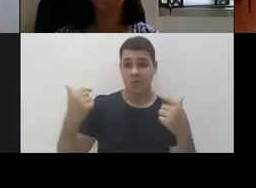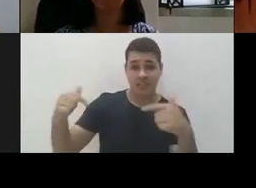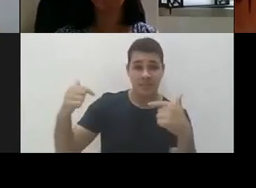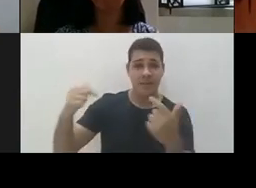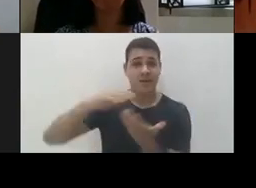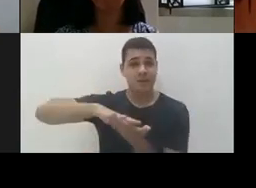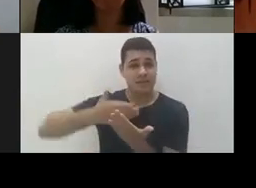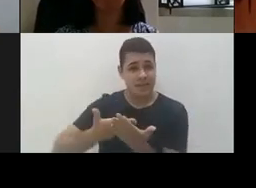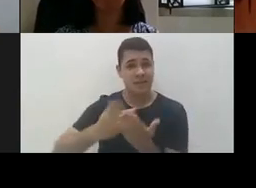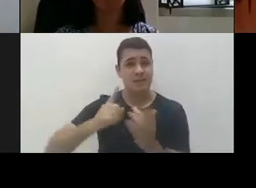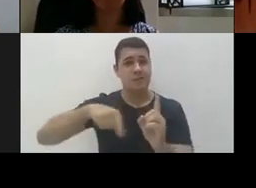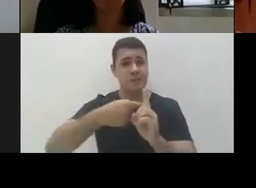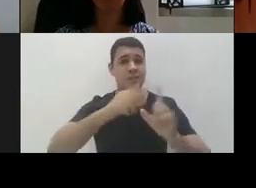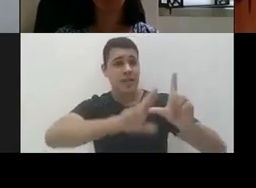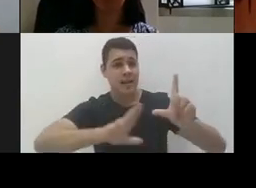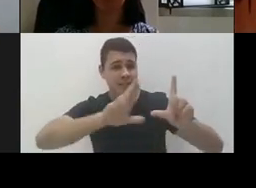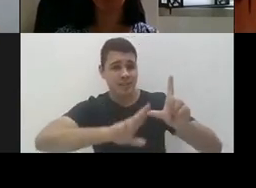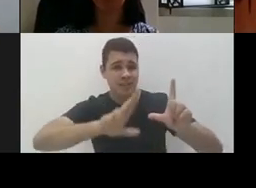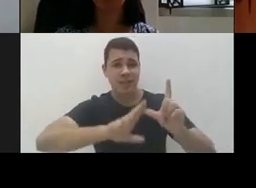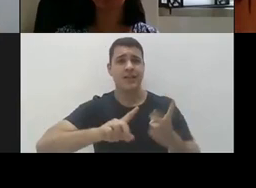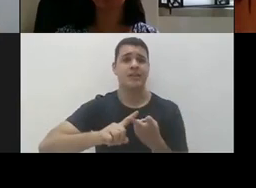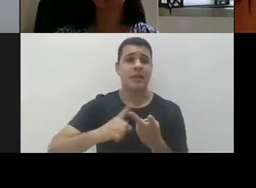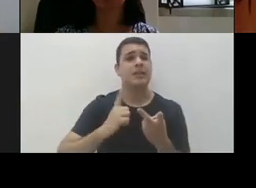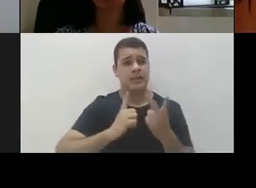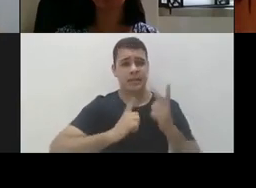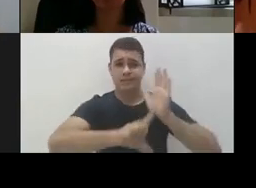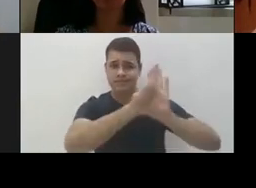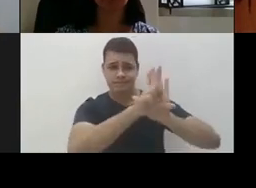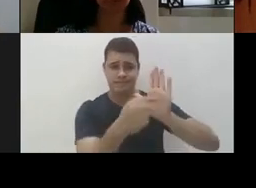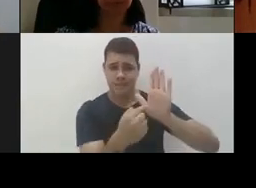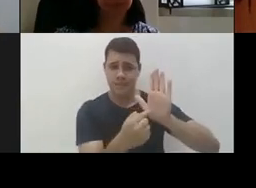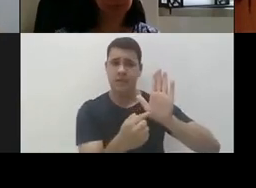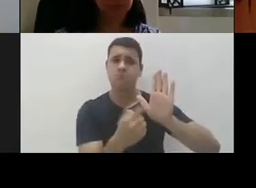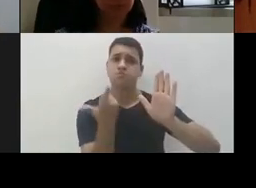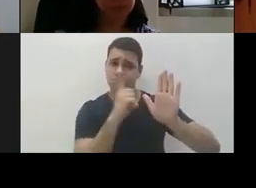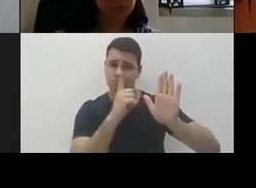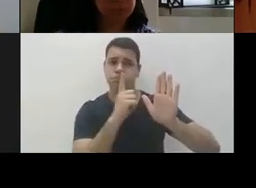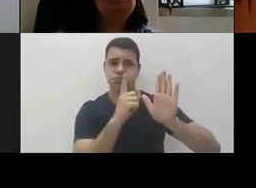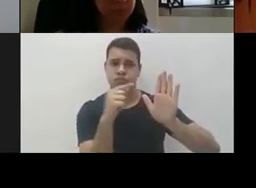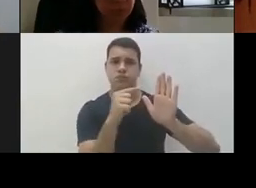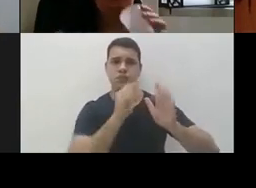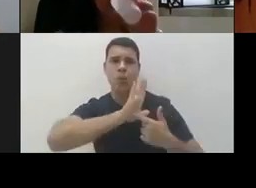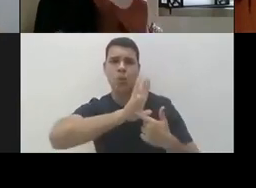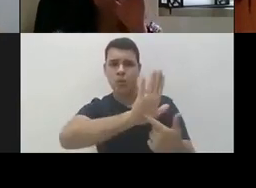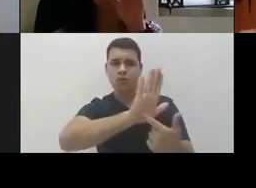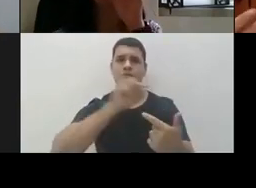intérpretes, com legendas. Nós temos uma legislação avançada e as instituições, de maneira geral, têm